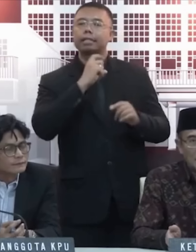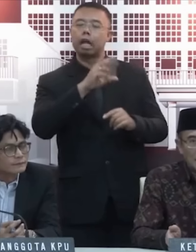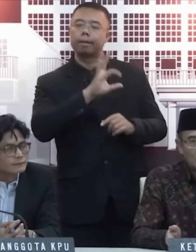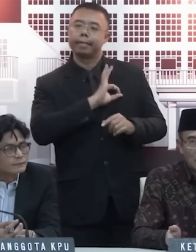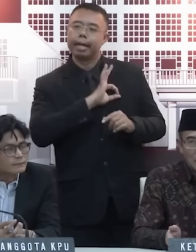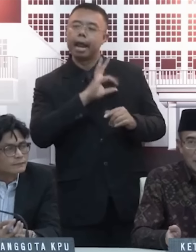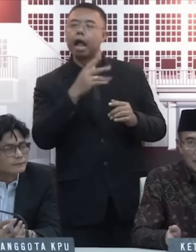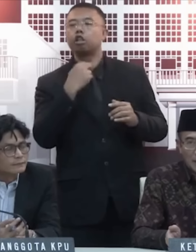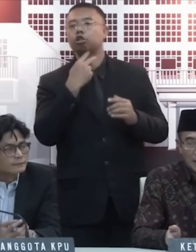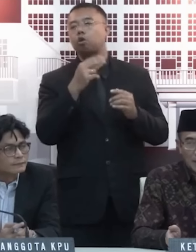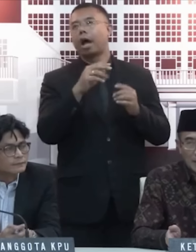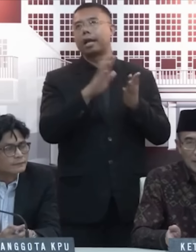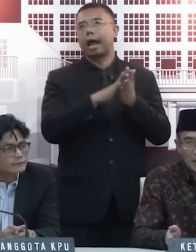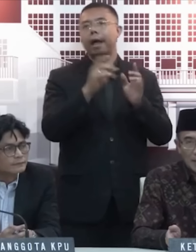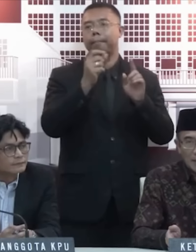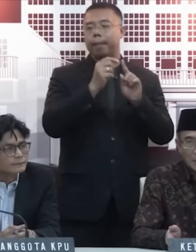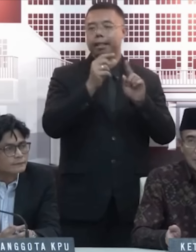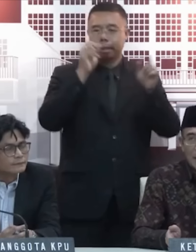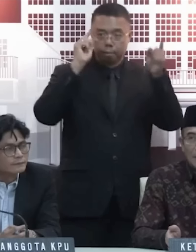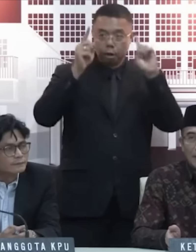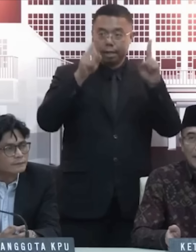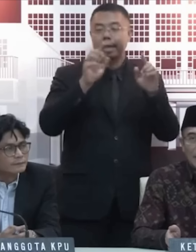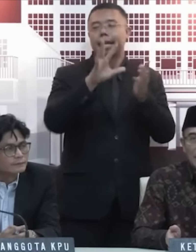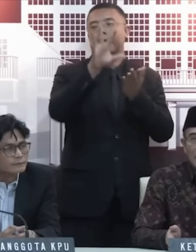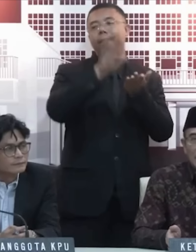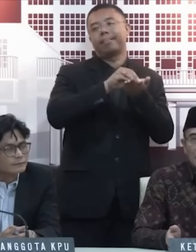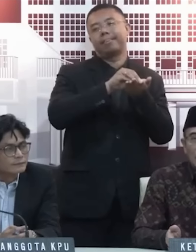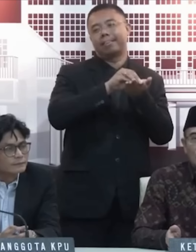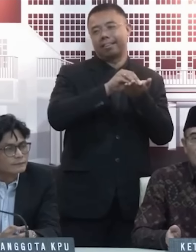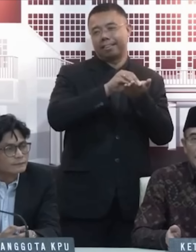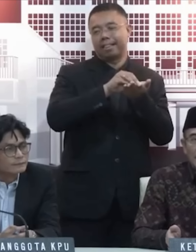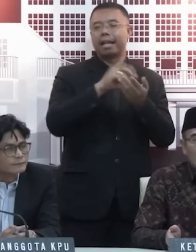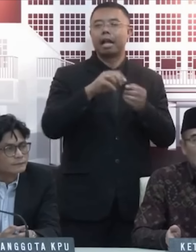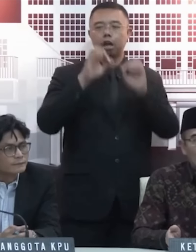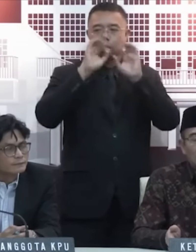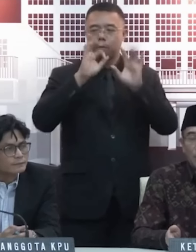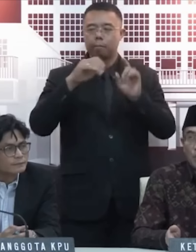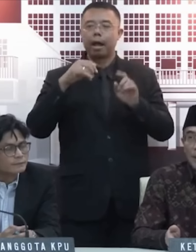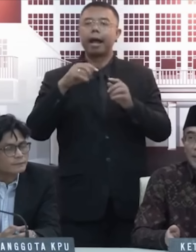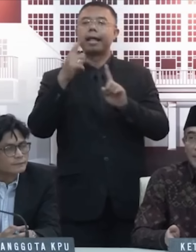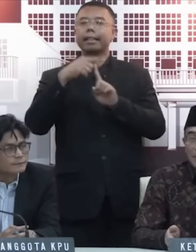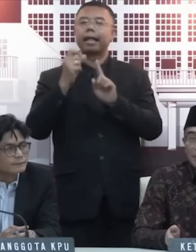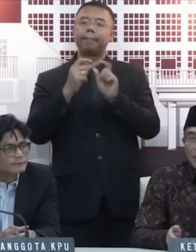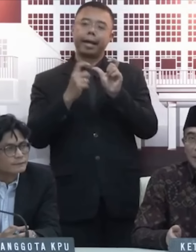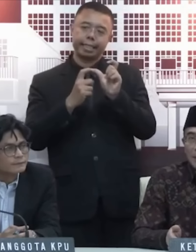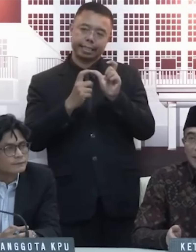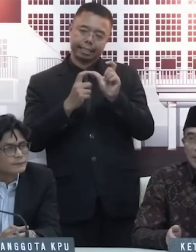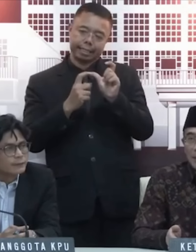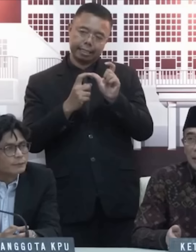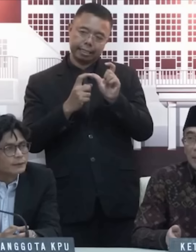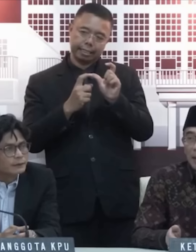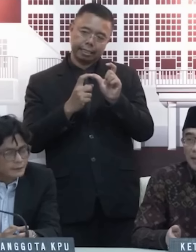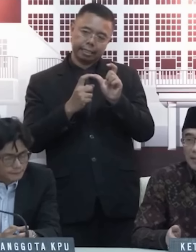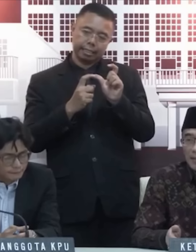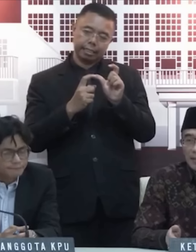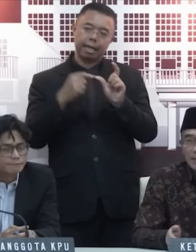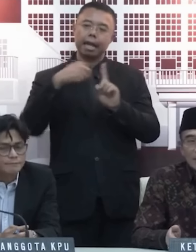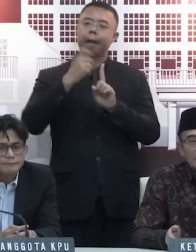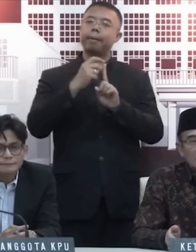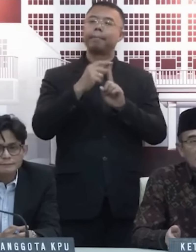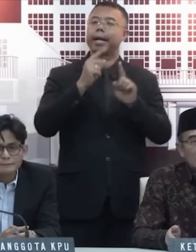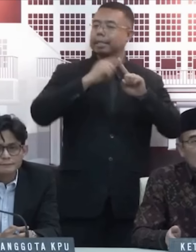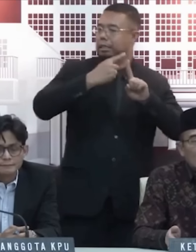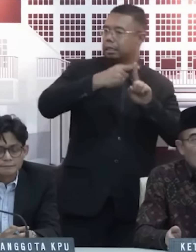residen, apakah suara partai, itu diambil dari pengumumannya teman-teman KPPS.